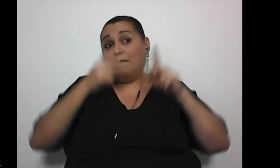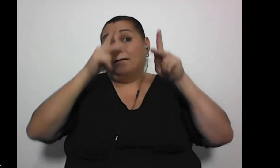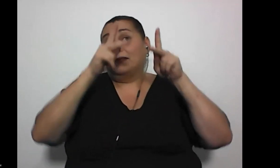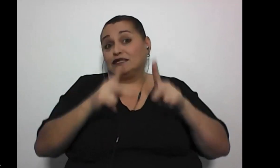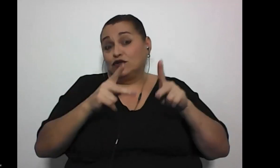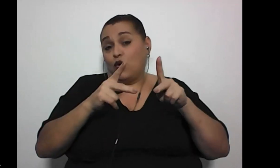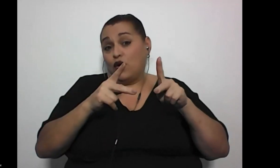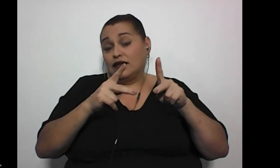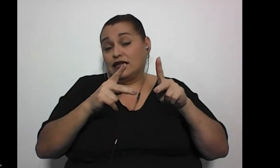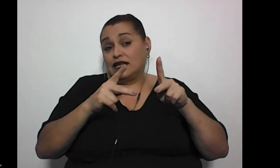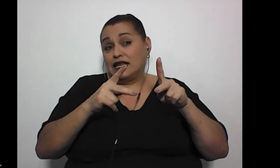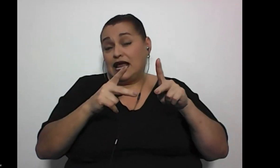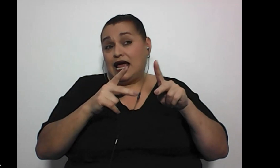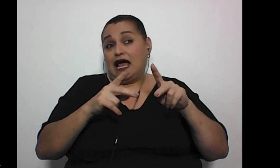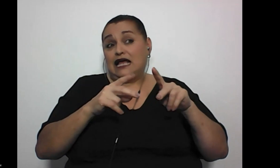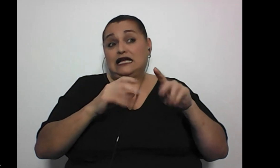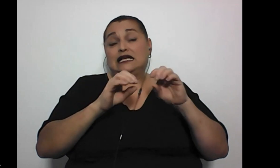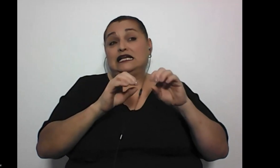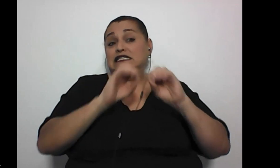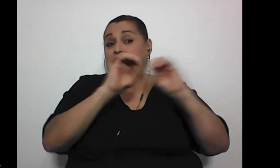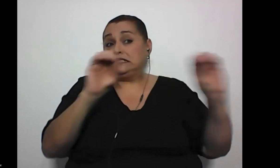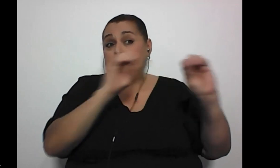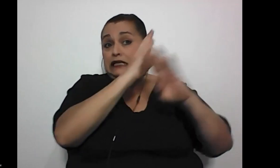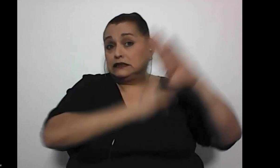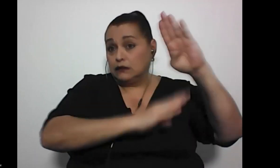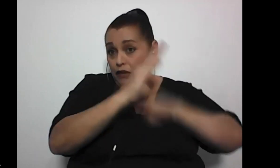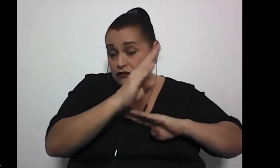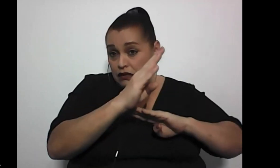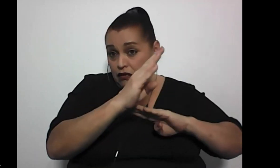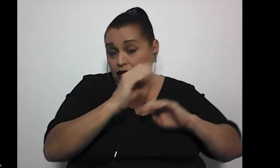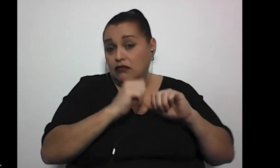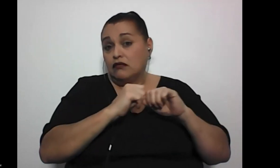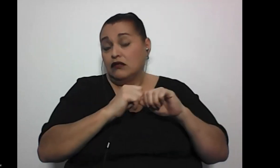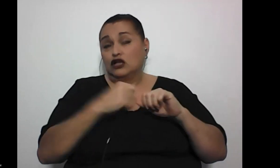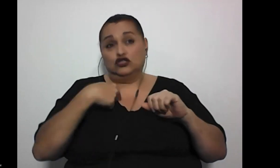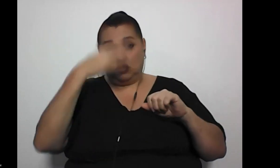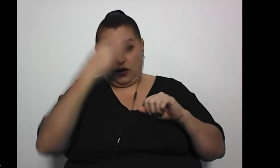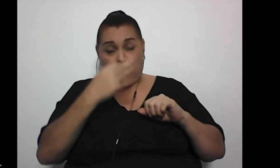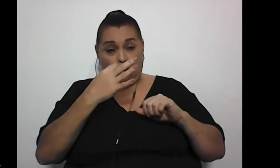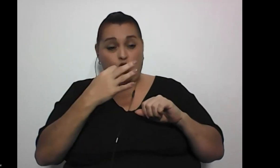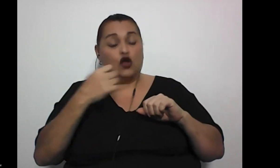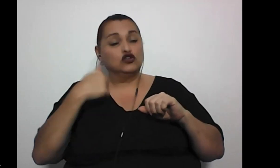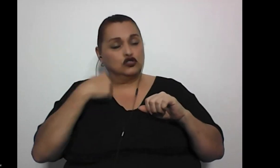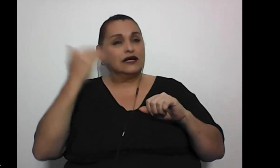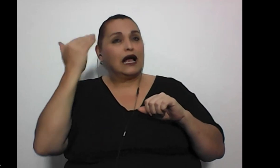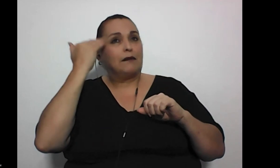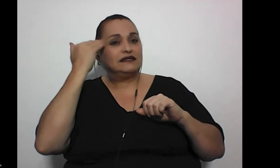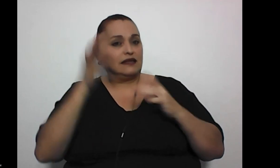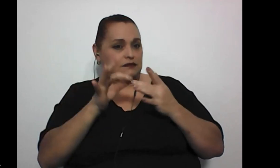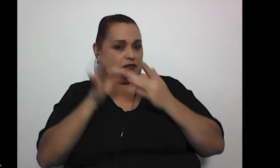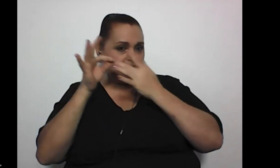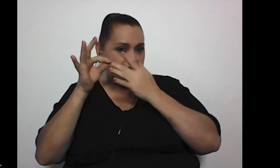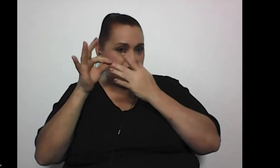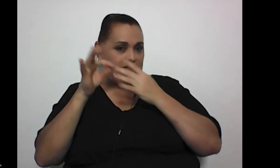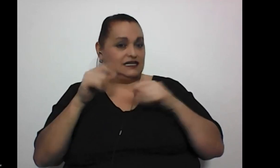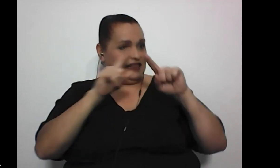con todos sus sentidos bien puestos como quien dice verdad porque yo creo que lo que tenemos son capacidades especiales o